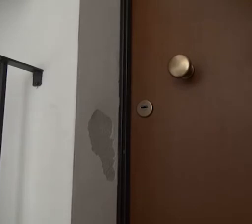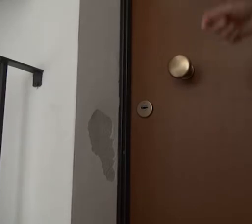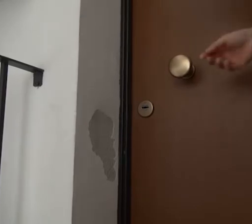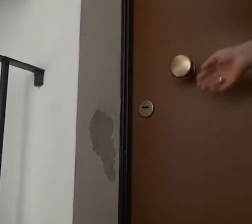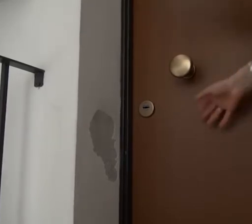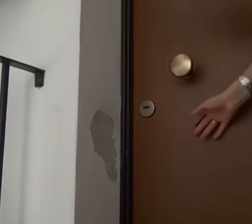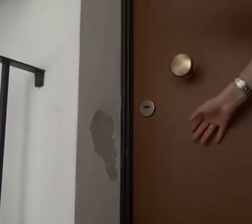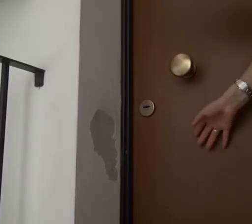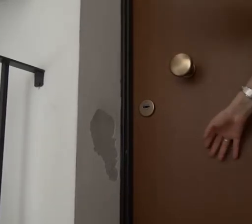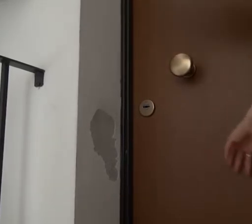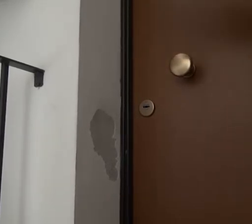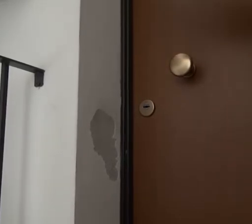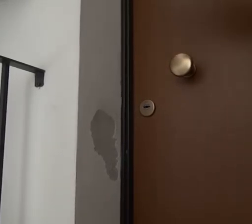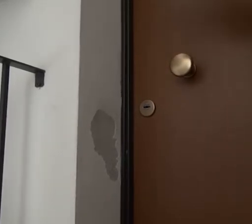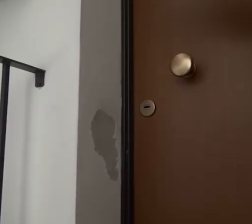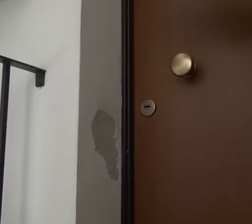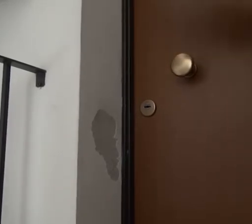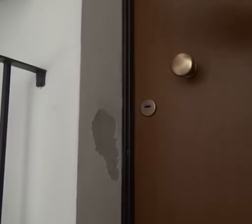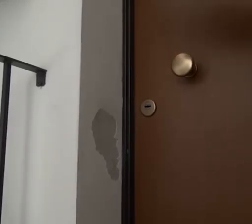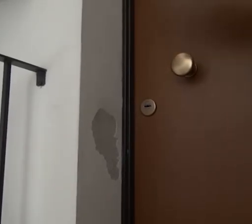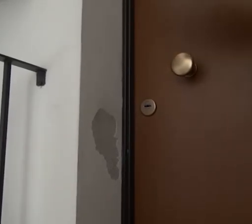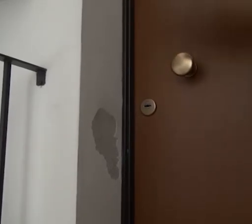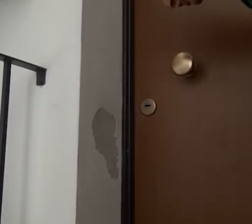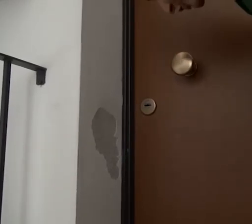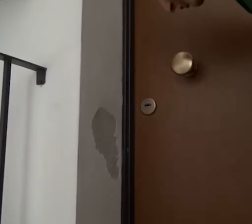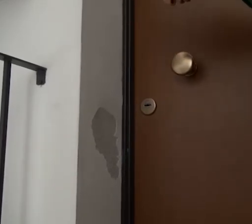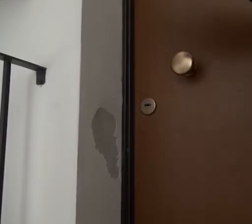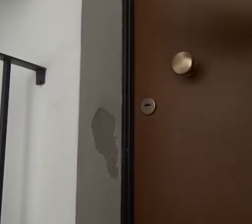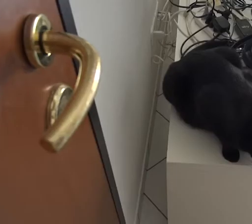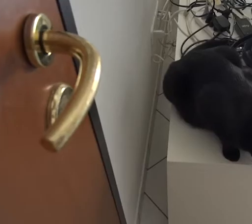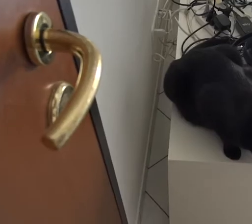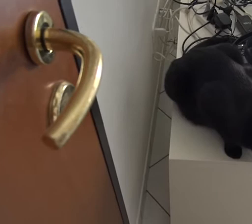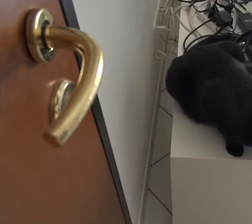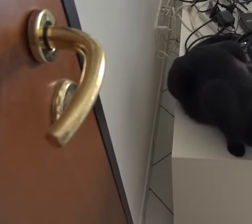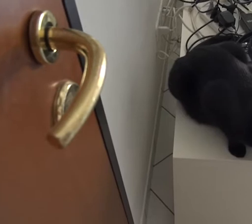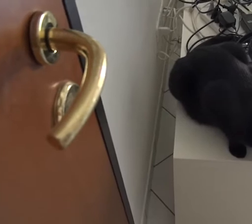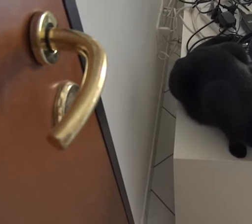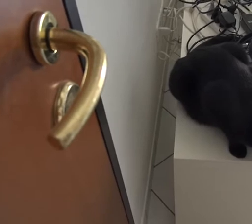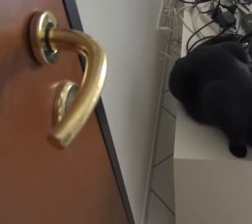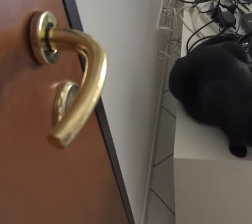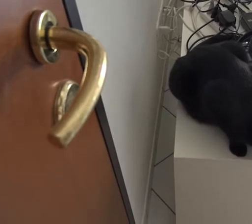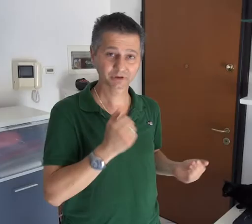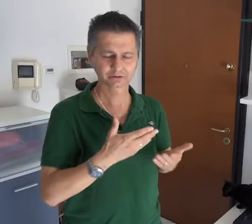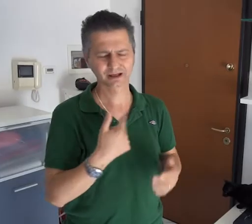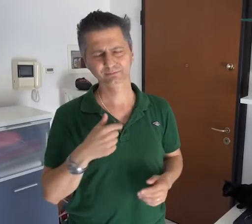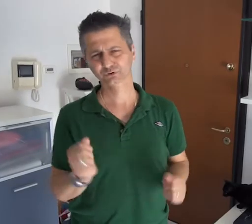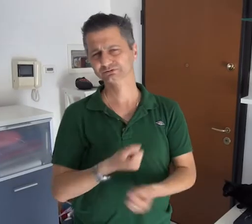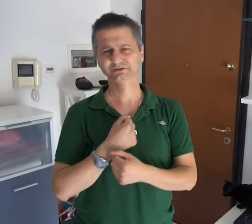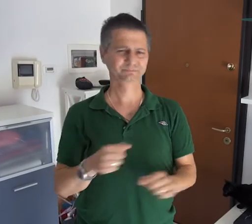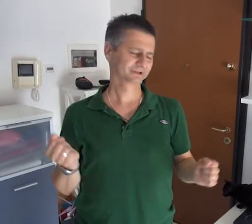fuori dalla porta di casa. Persa la speranza di rientrare, forse a causa di un'altra chiave inserita anche dall'interno, decide di chiedere aiuto. Mia figlia mi ha detto